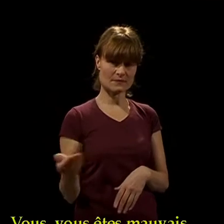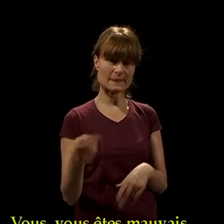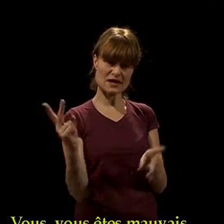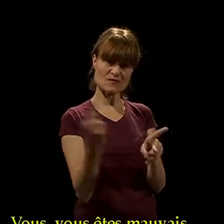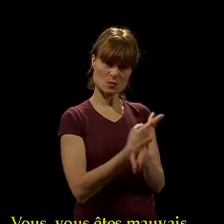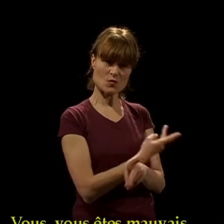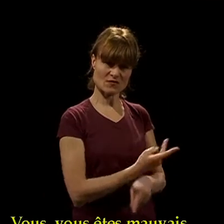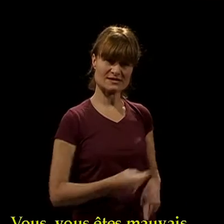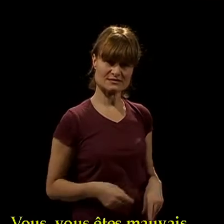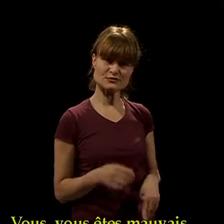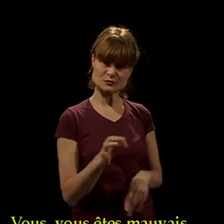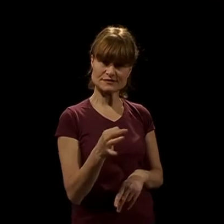Vous, vous êtes mauvais.